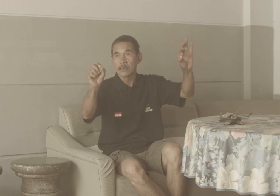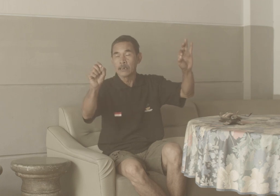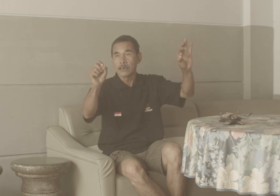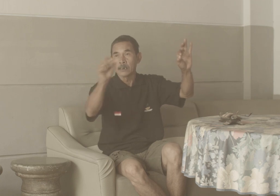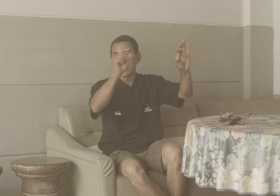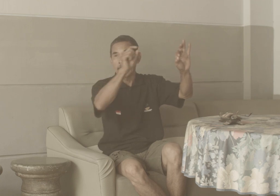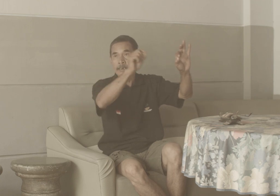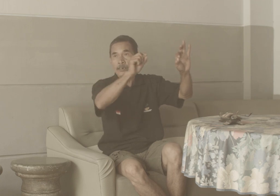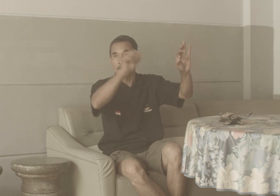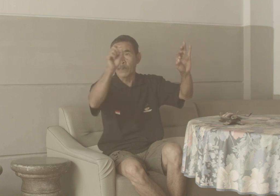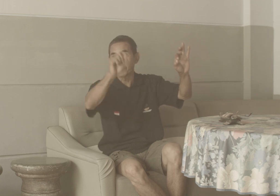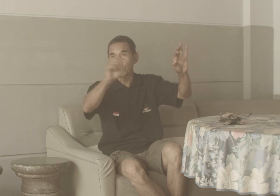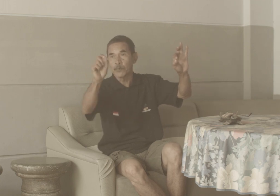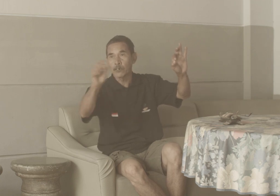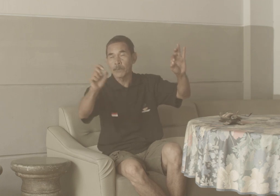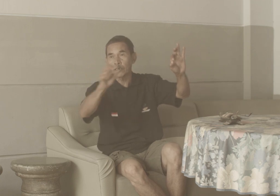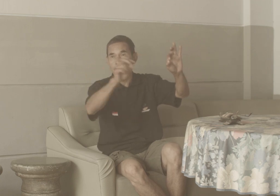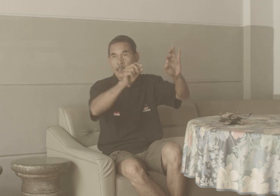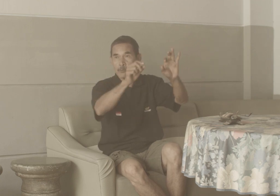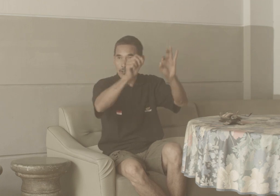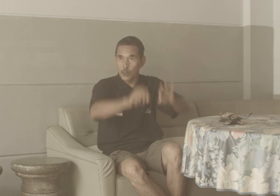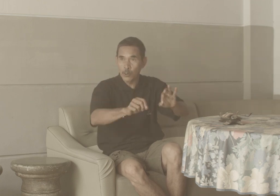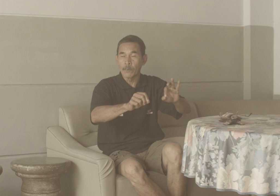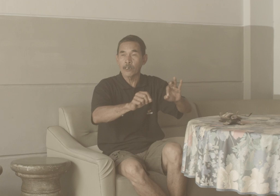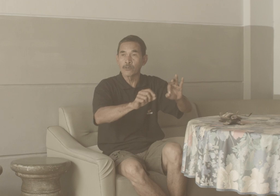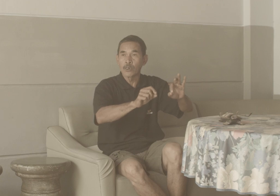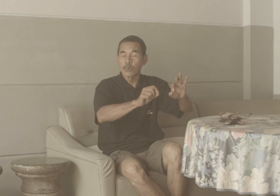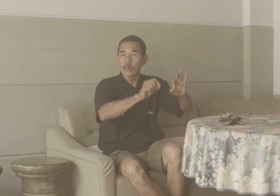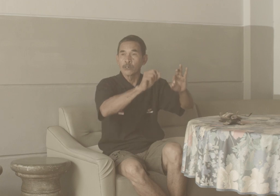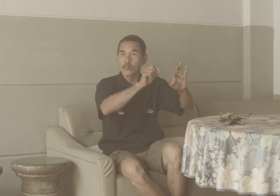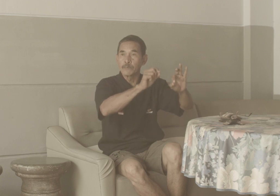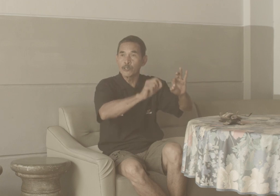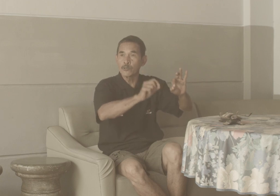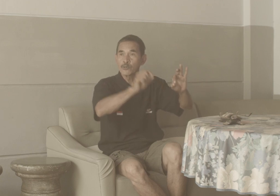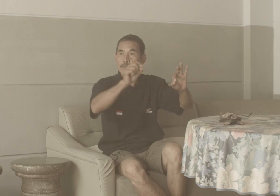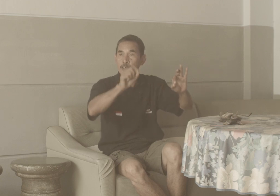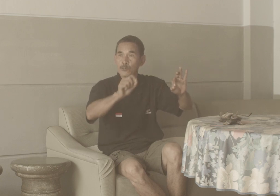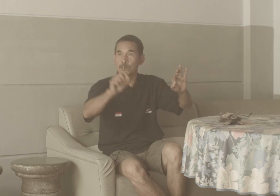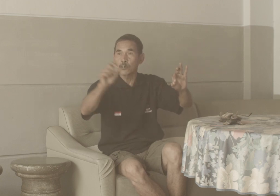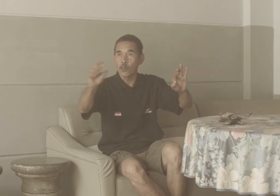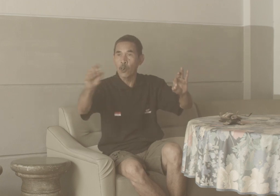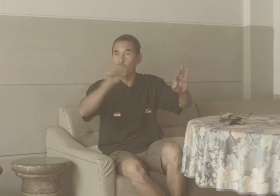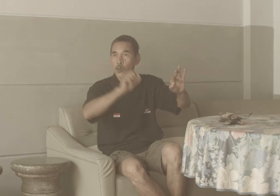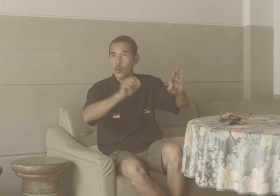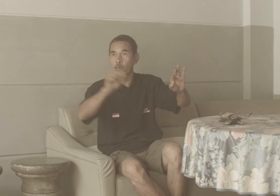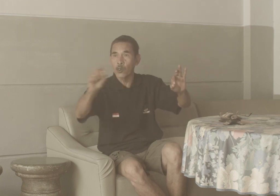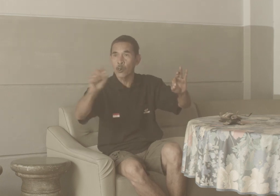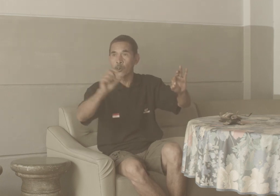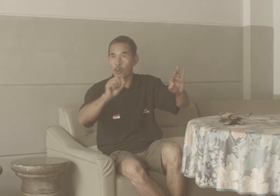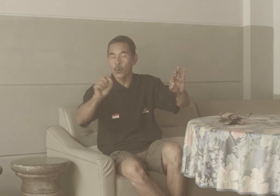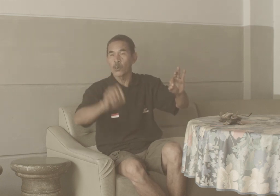Laki Normal Perempuan Normal Kemudian muncul Baru Kuli bisu Kuli Kolok Kolok Kolok Kolok